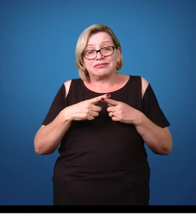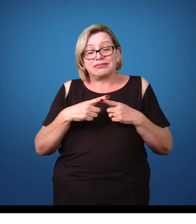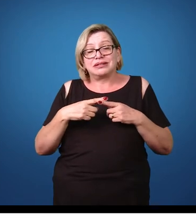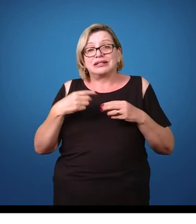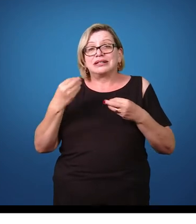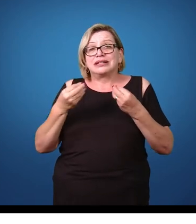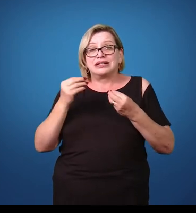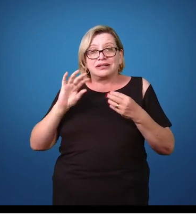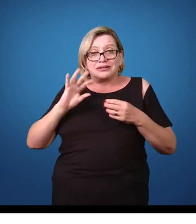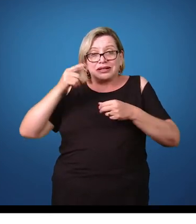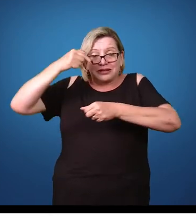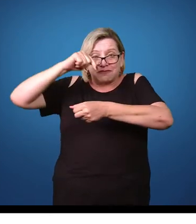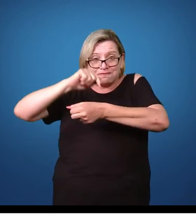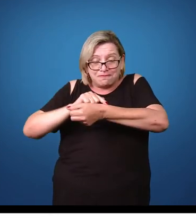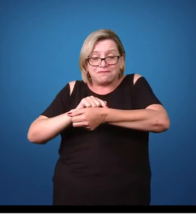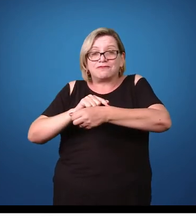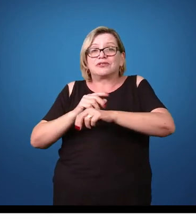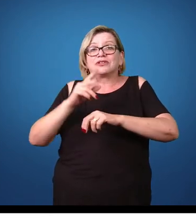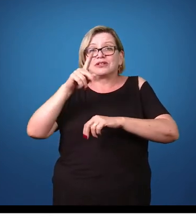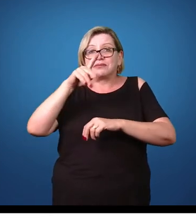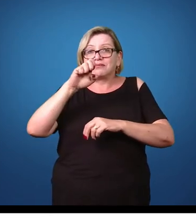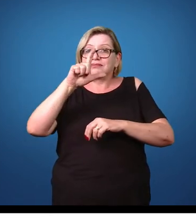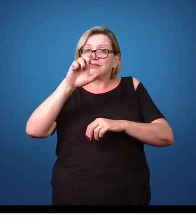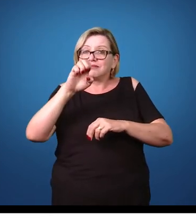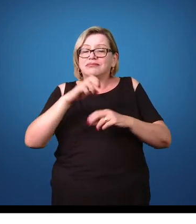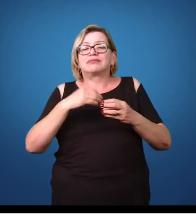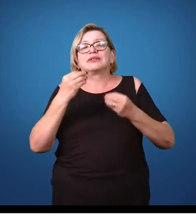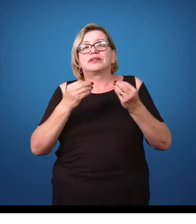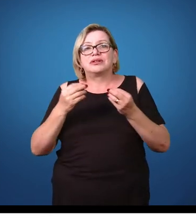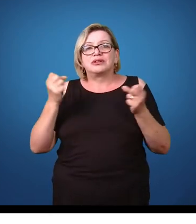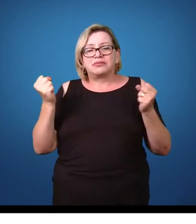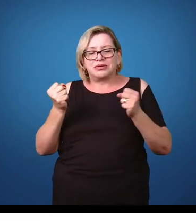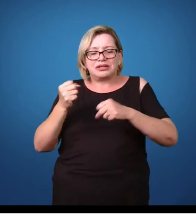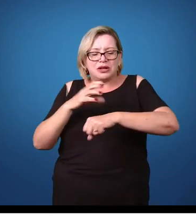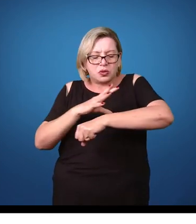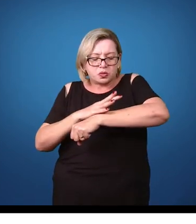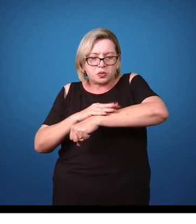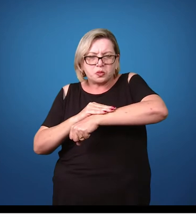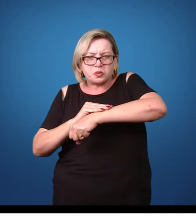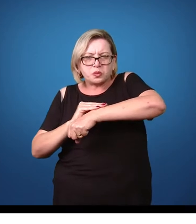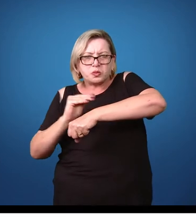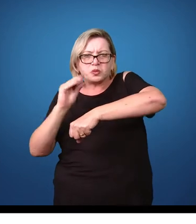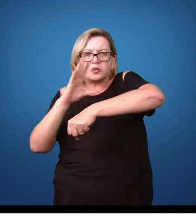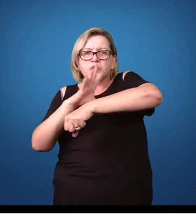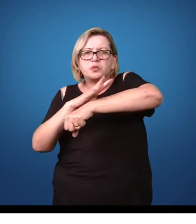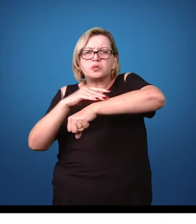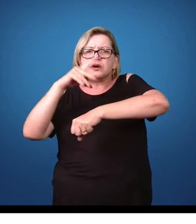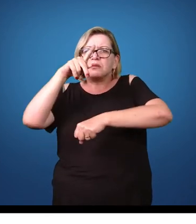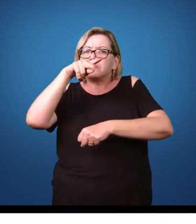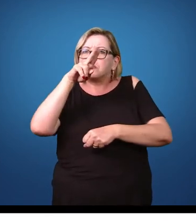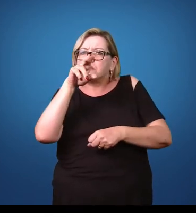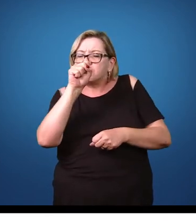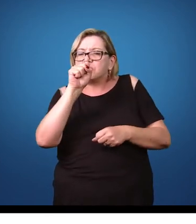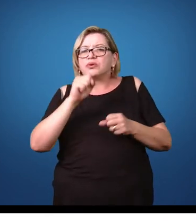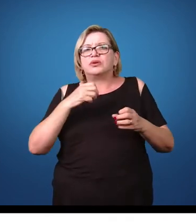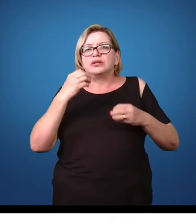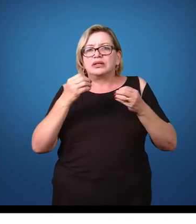presença em tecidos mais profundos. Então esse é um outro agravante que aí pode formar pulso, pode ter